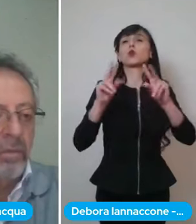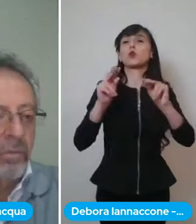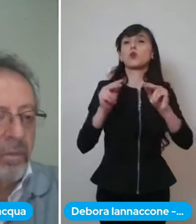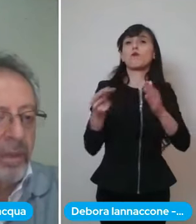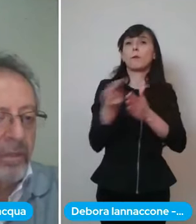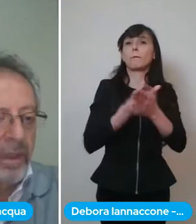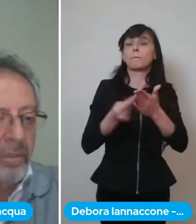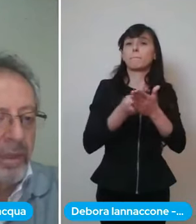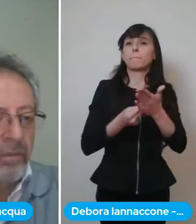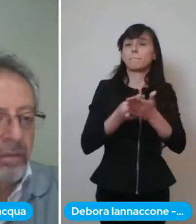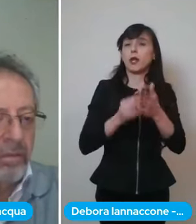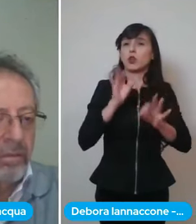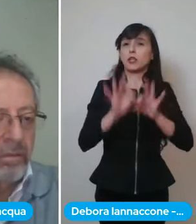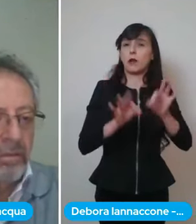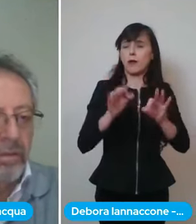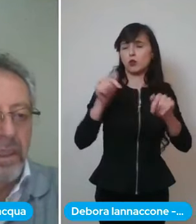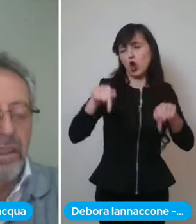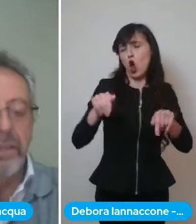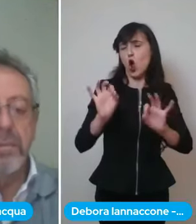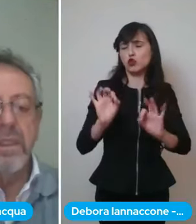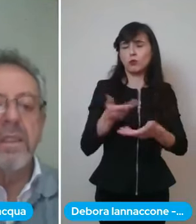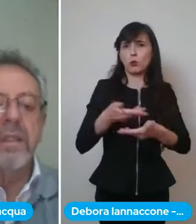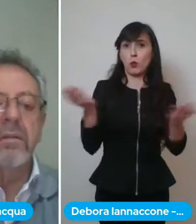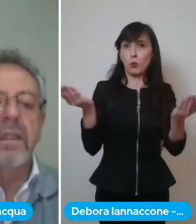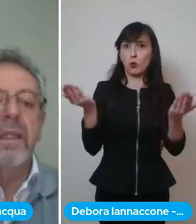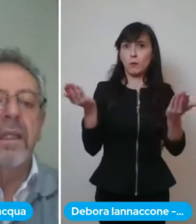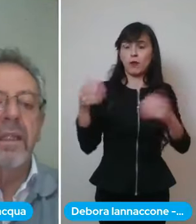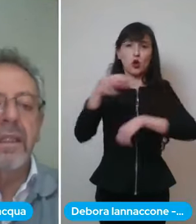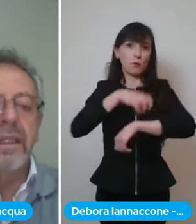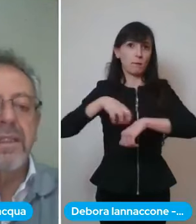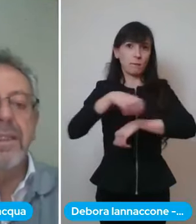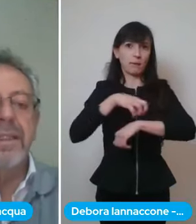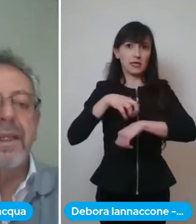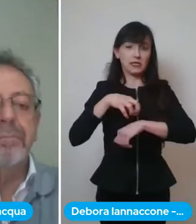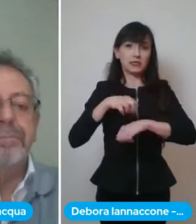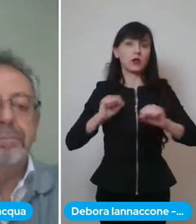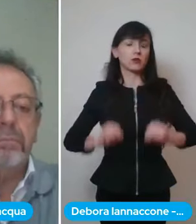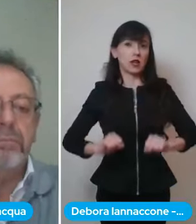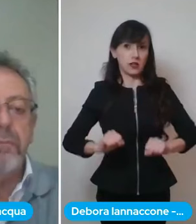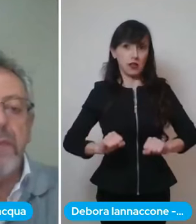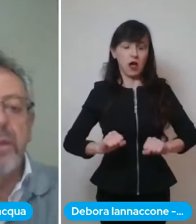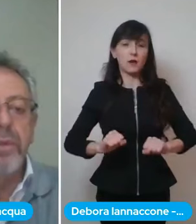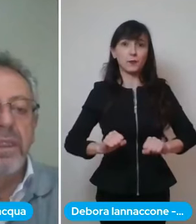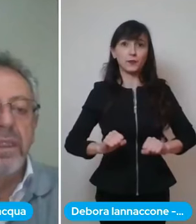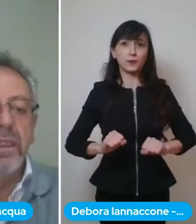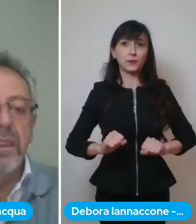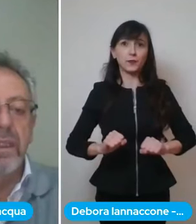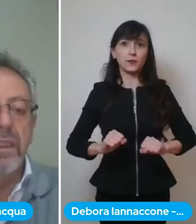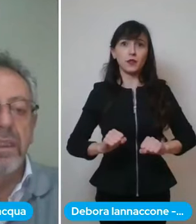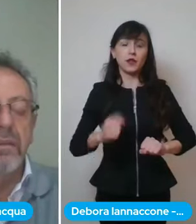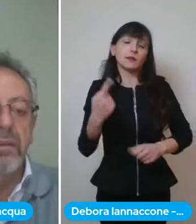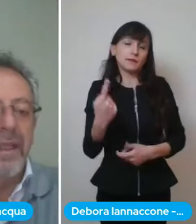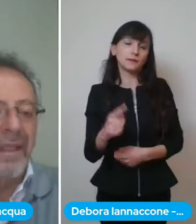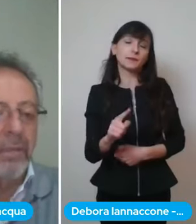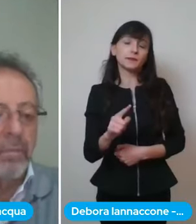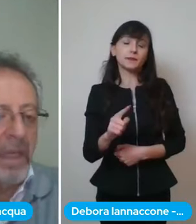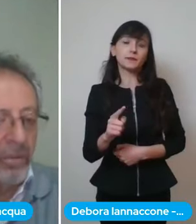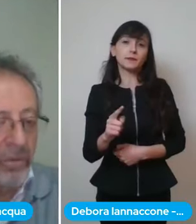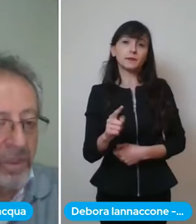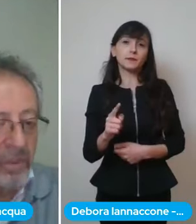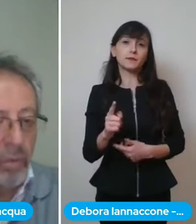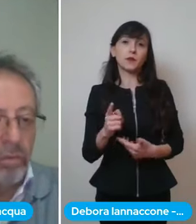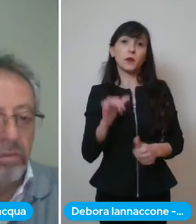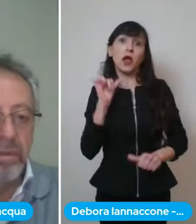pubblicato il nuovo piano terapeutico dal Ministero della Sanità e quindi non è